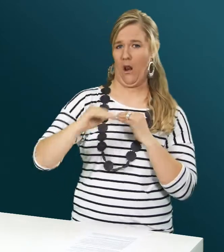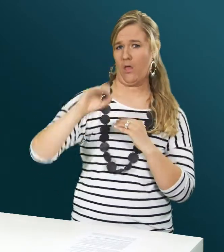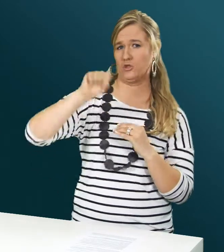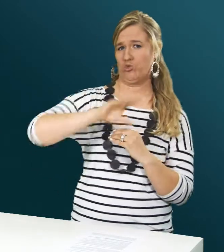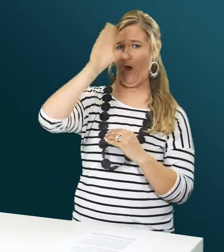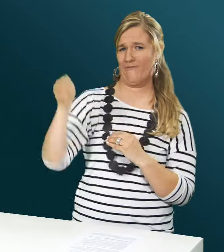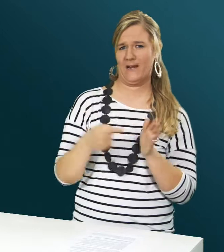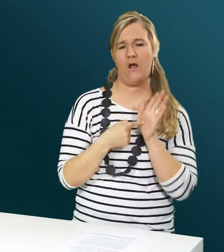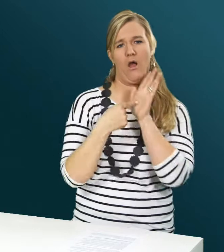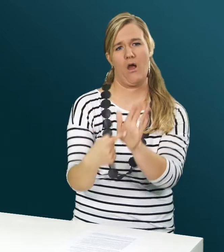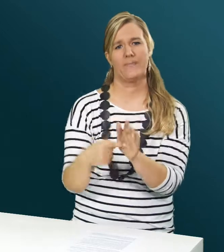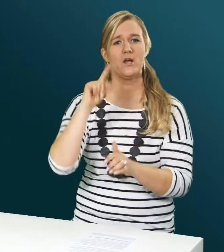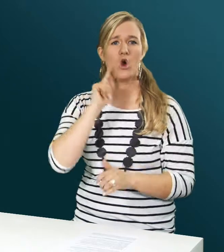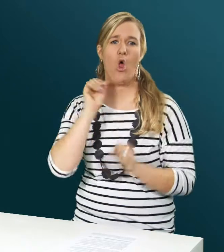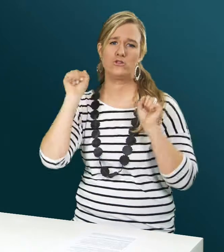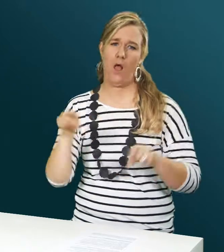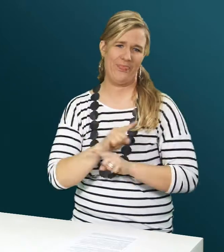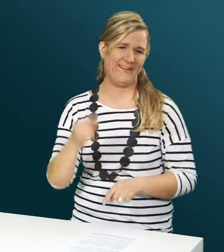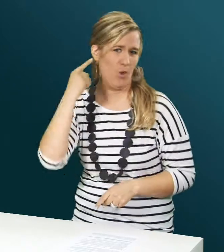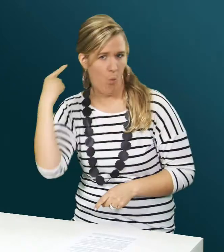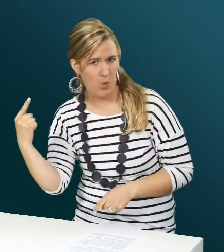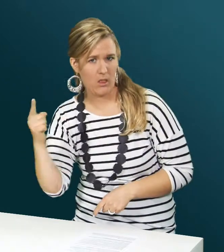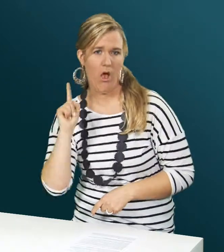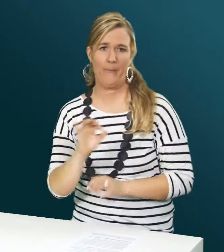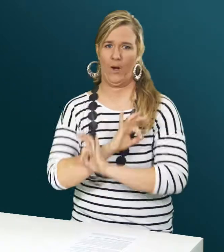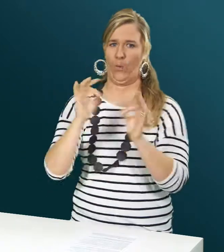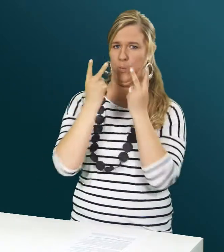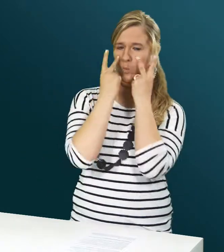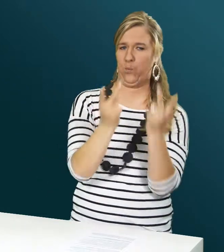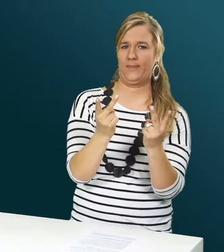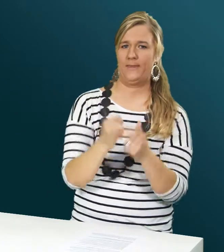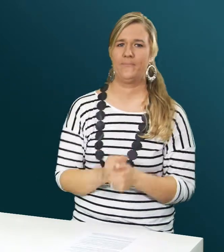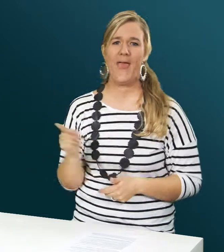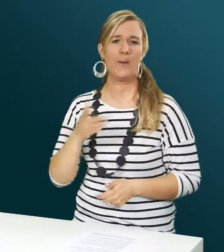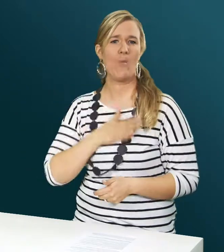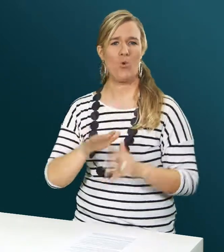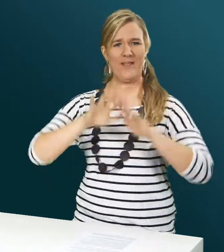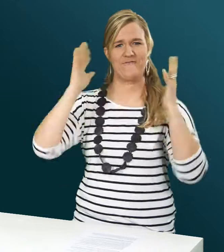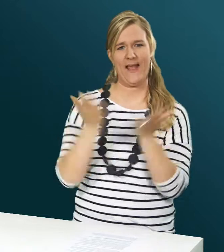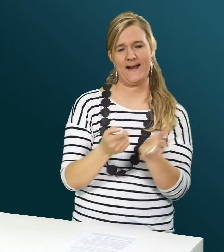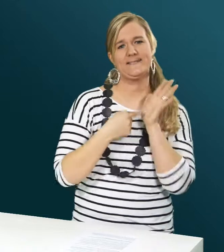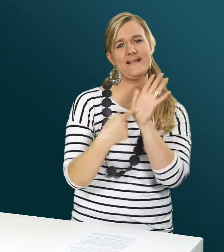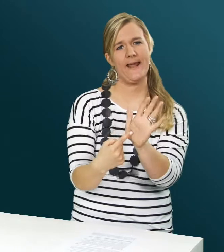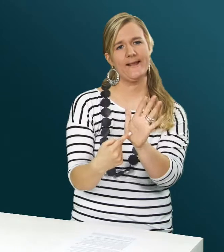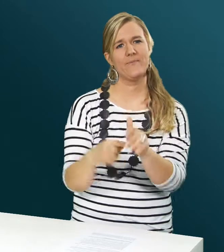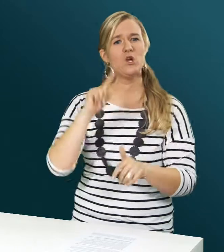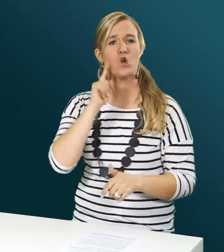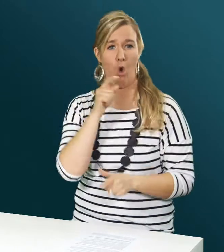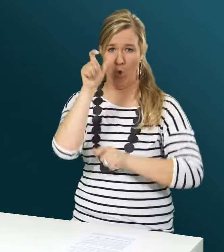dass Gehörlose nicht hören, aber gut sehen können. Die Welt soll sehen, dass es für Gehörlose